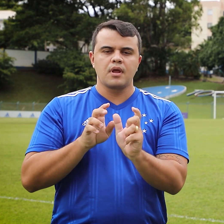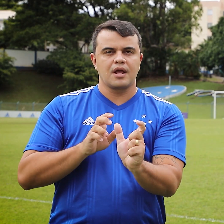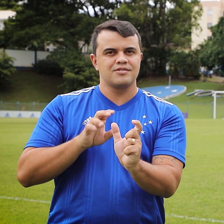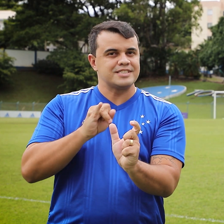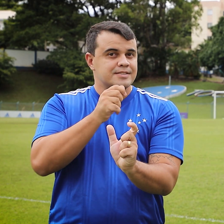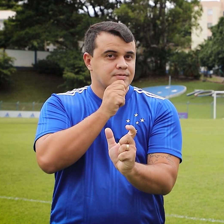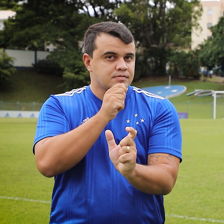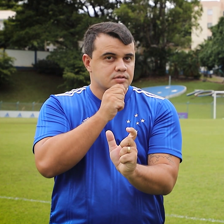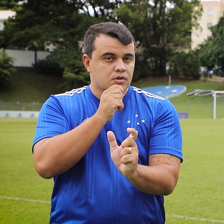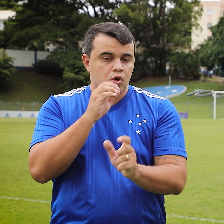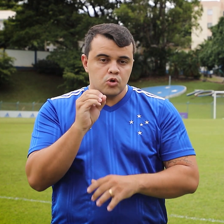fazer sua adesão.